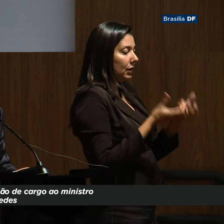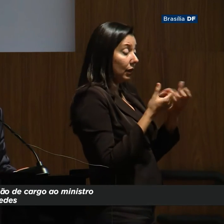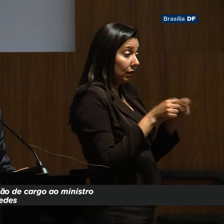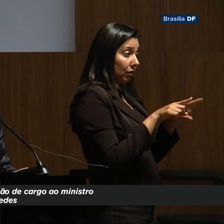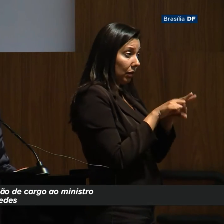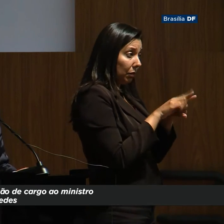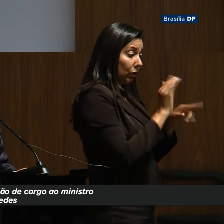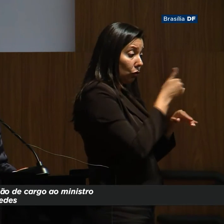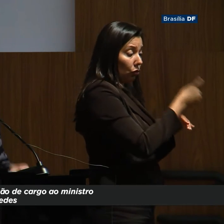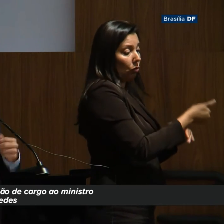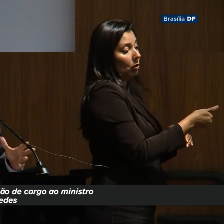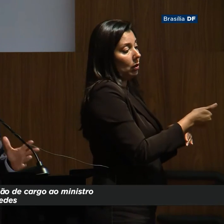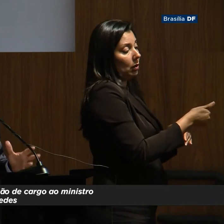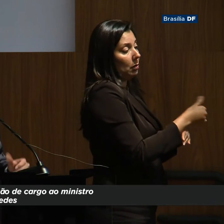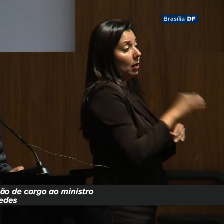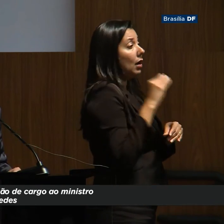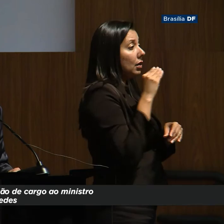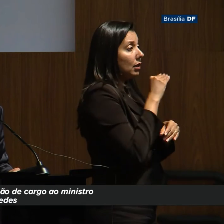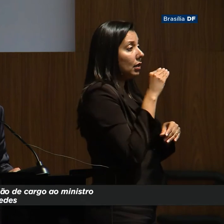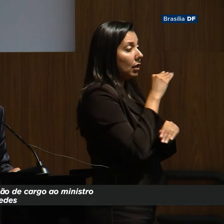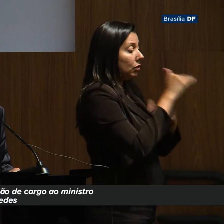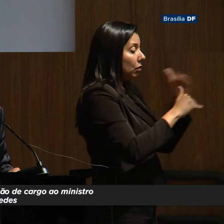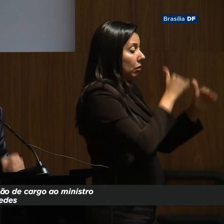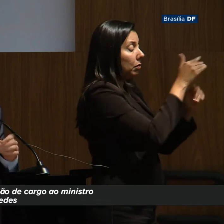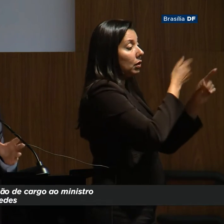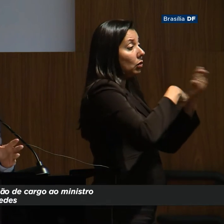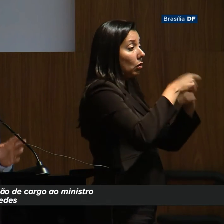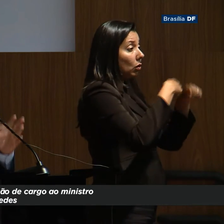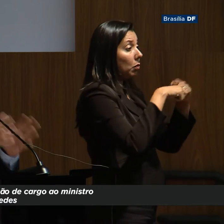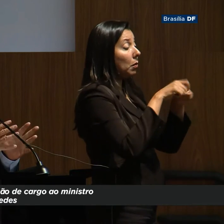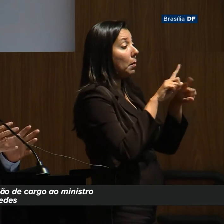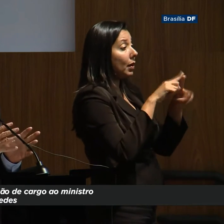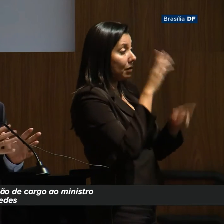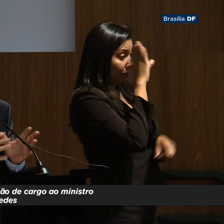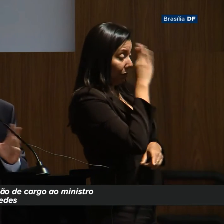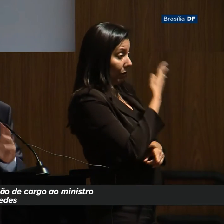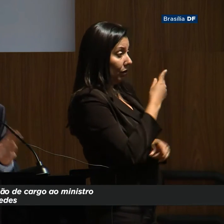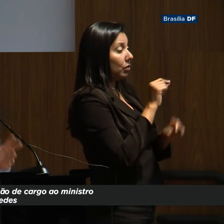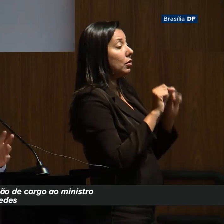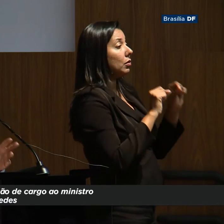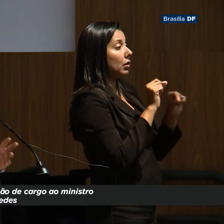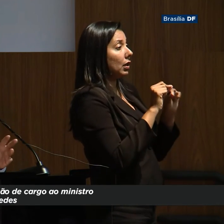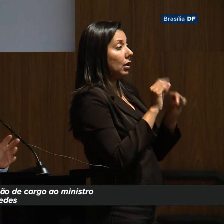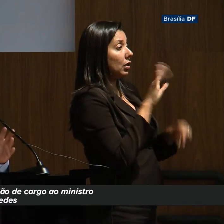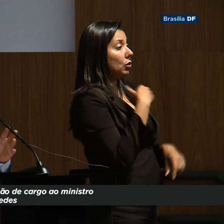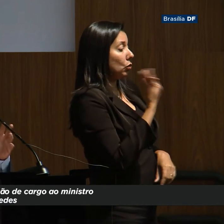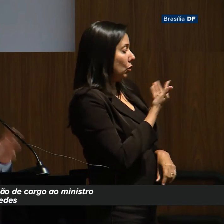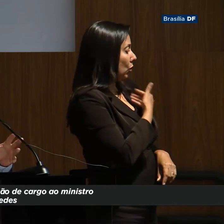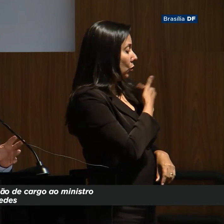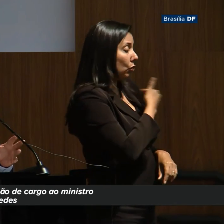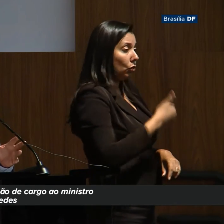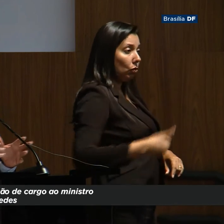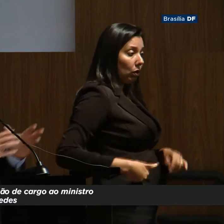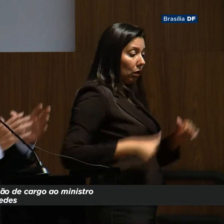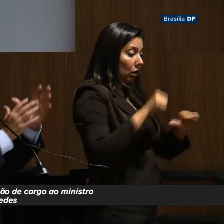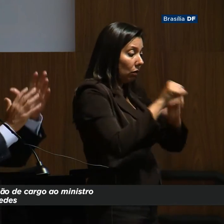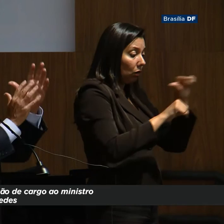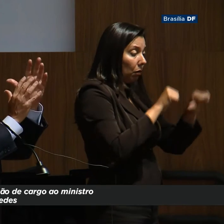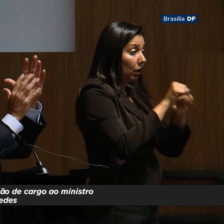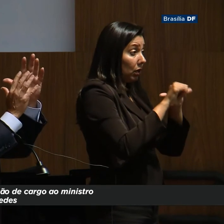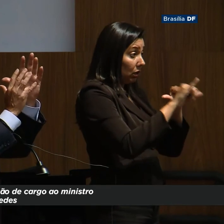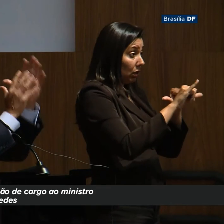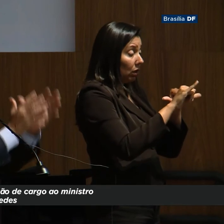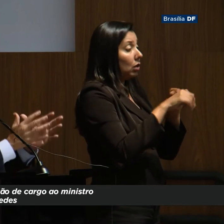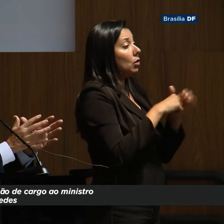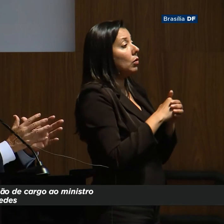capital de fora para acelerarmos o crescimento econômico. E principalmente nessa área, porque se o nosso governo está sendo transformado, se era um